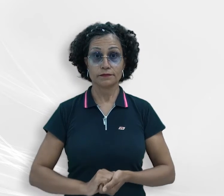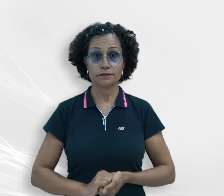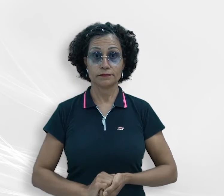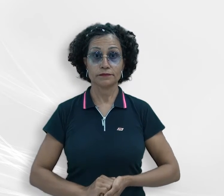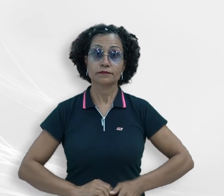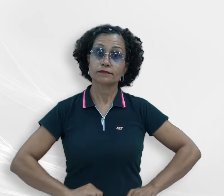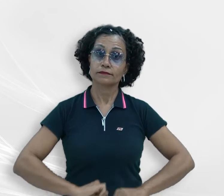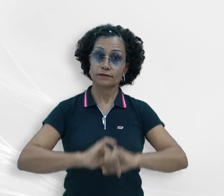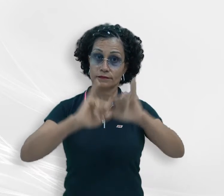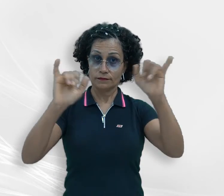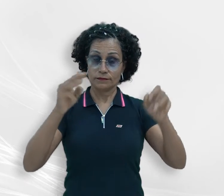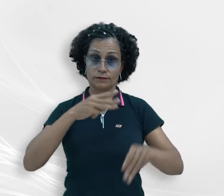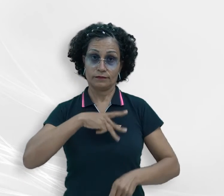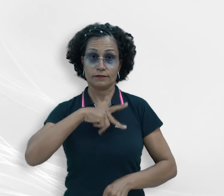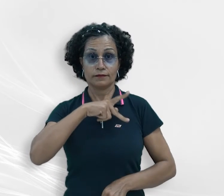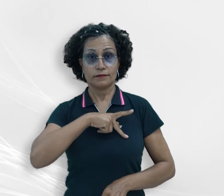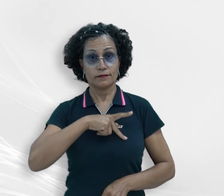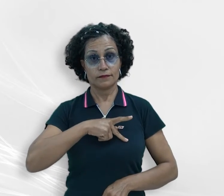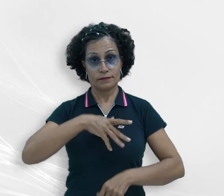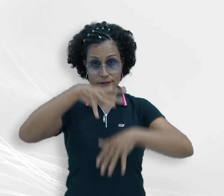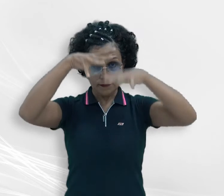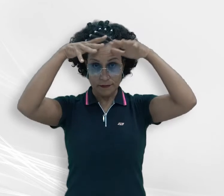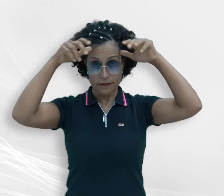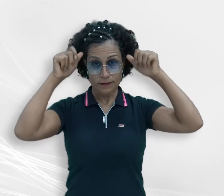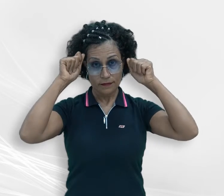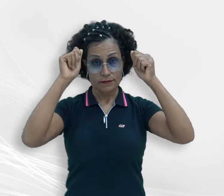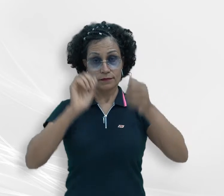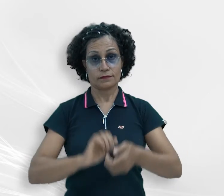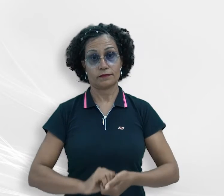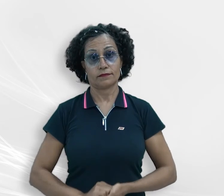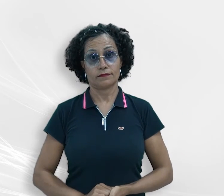Esse foi um conteúdo do Ministério Público do Estado de Mato Grosso.